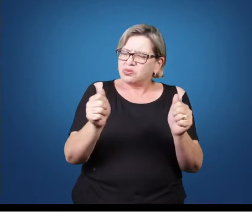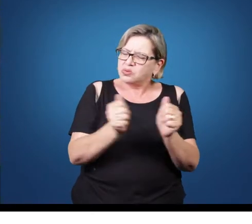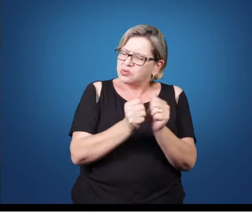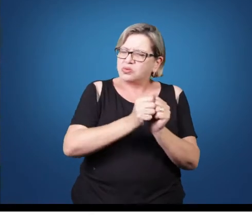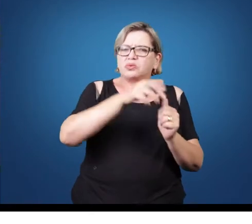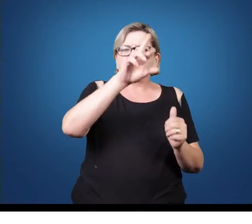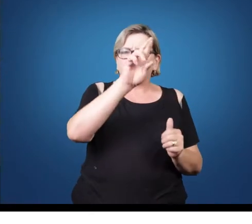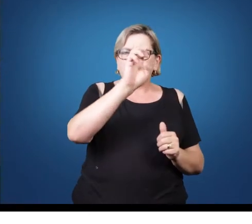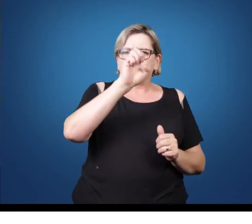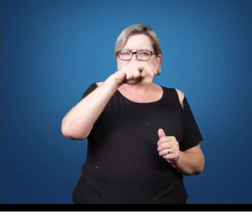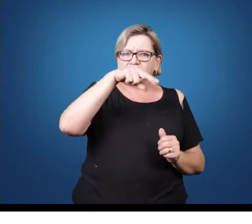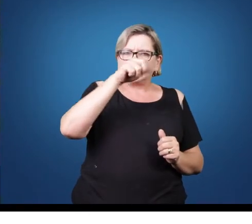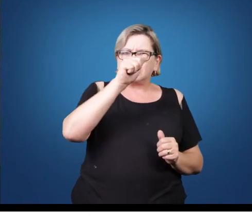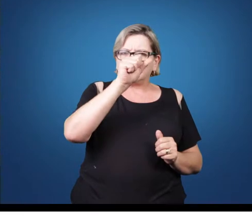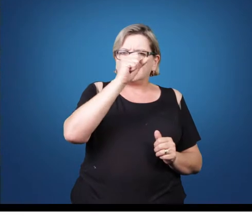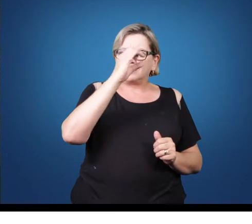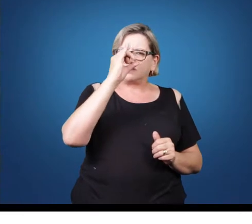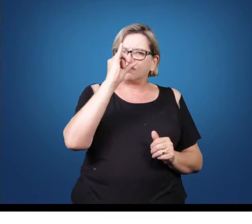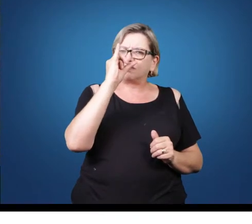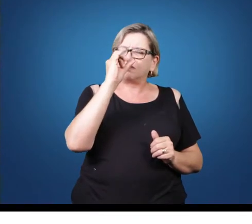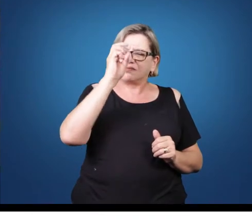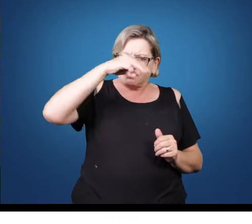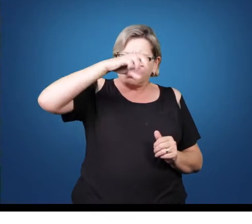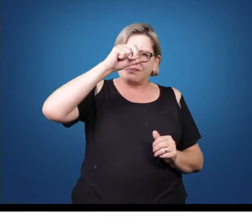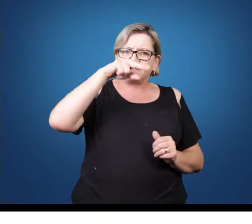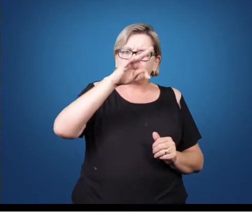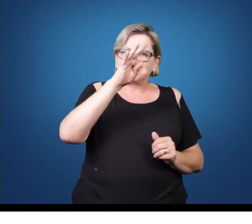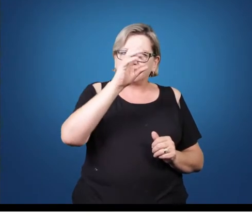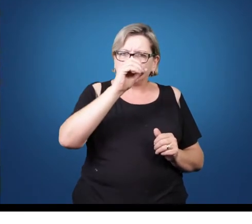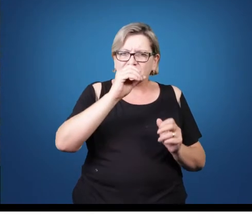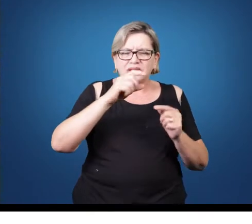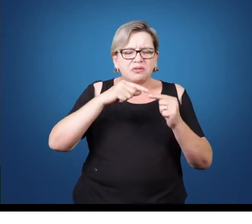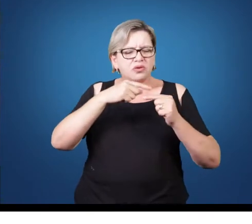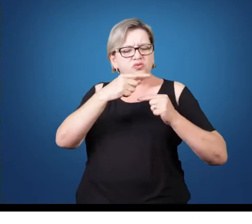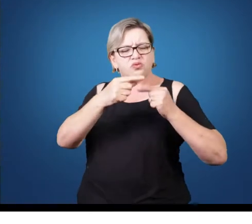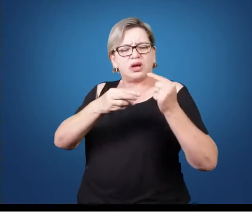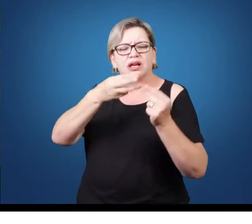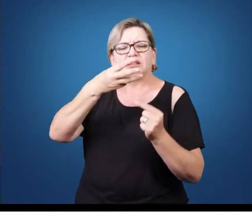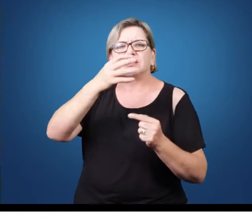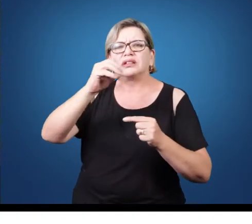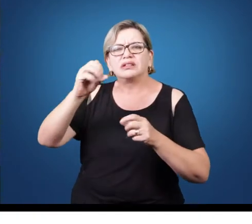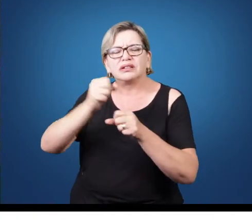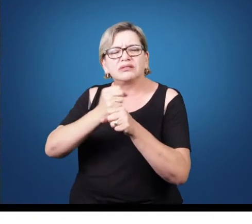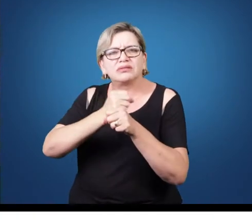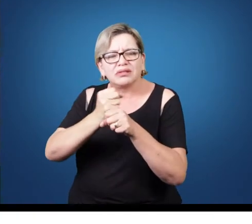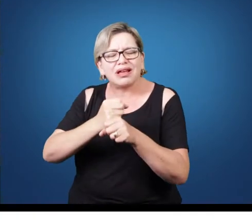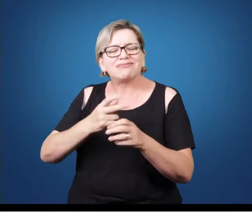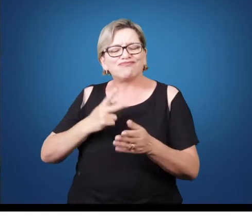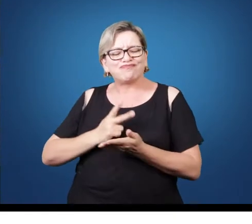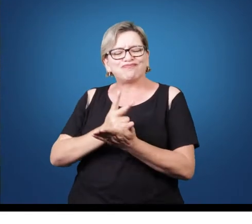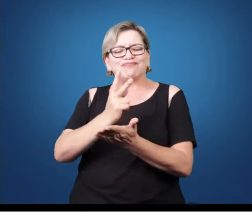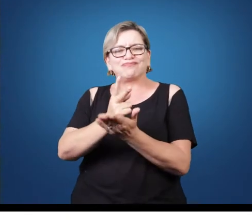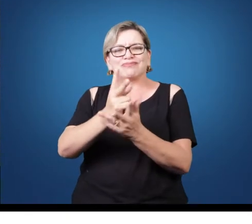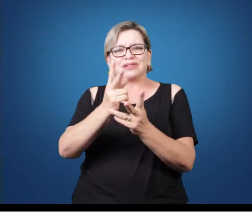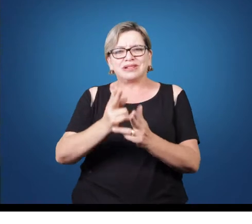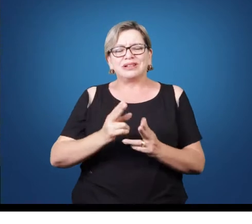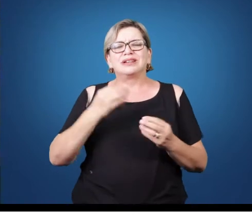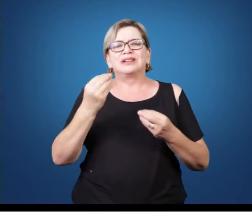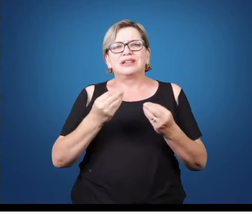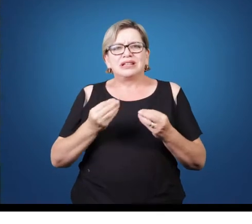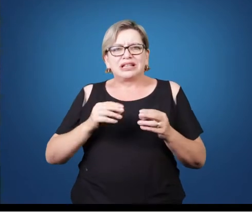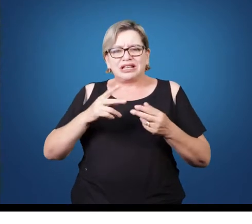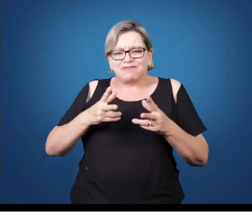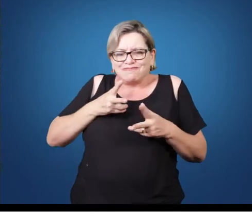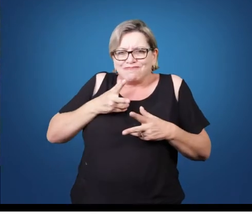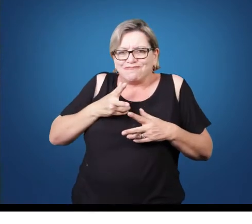vai desdobrar-se nos grandes períodos da história da música, e nos próximos 300, 400 anos de história. Assim como houve uma